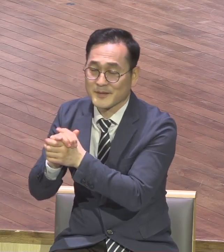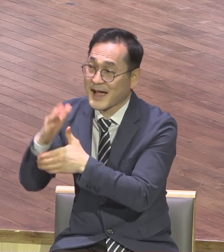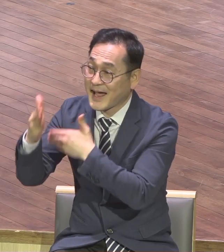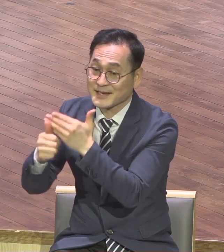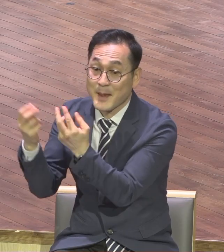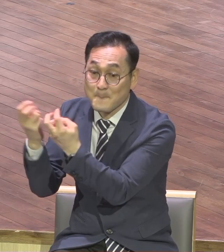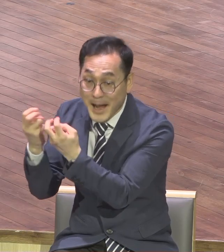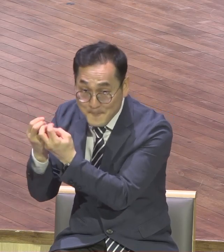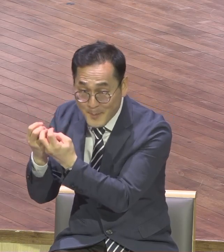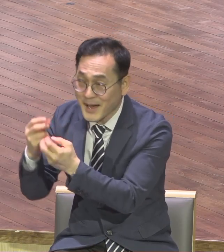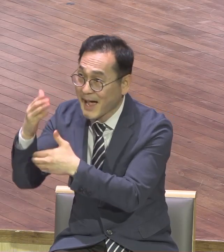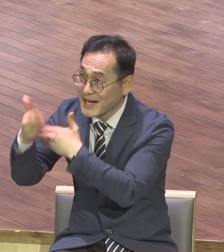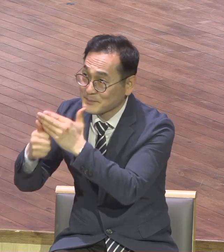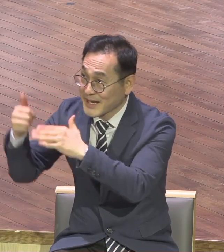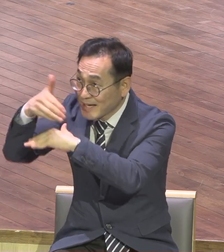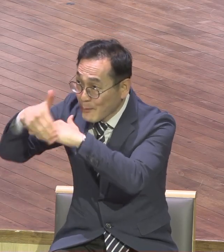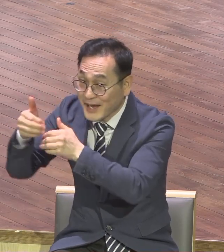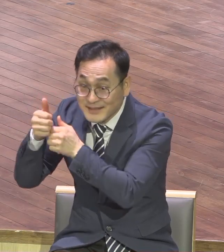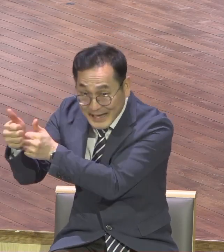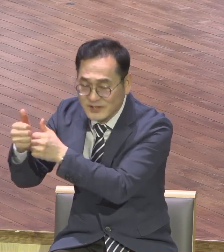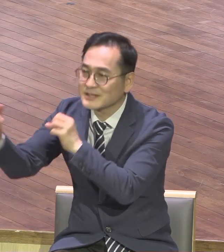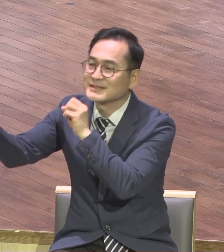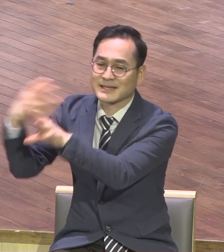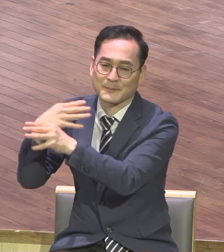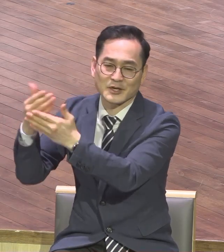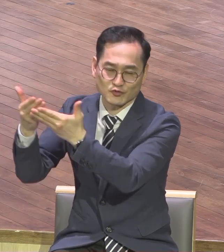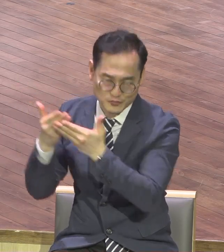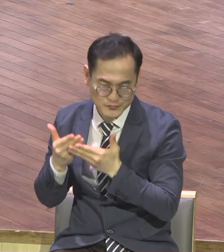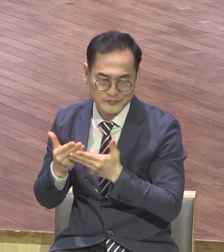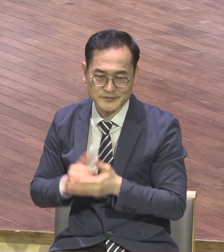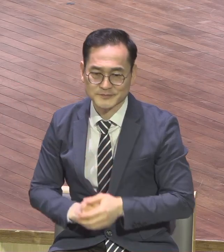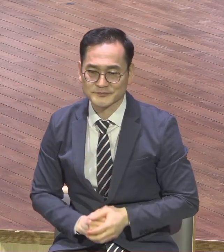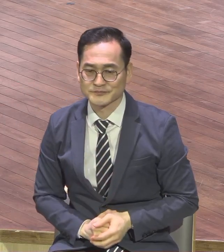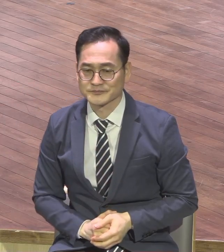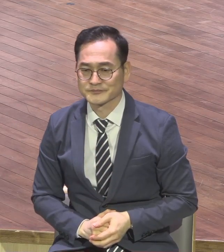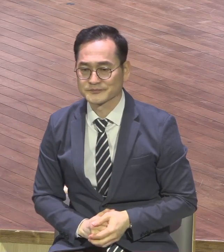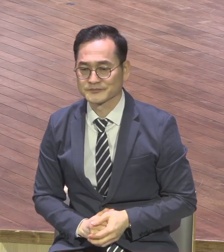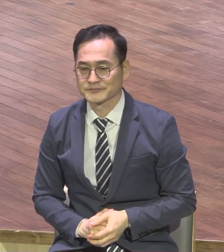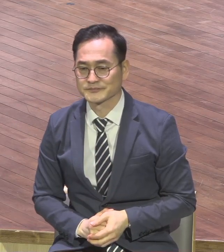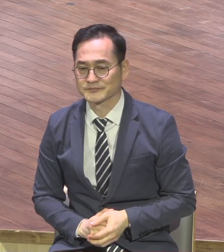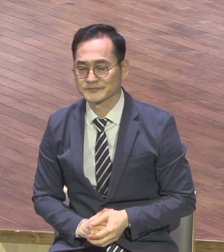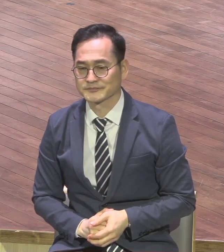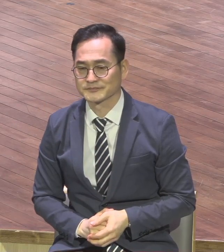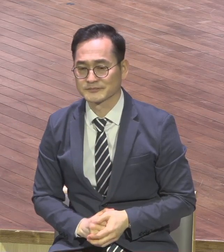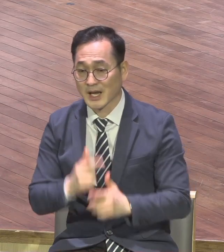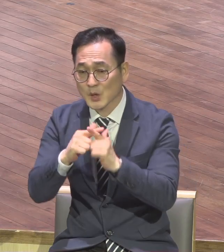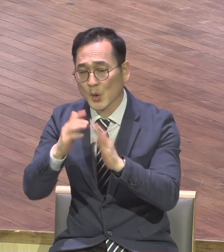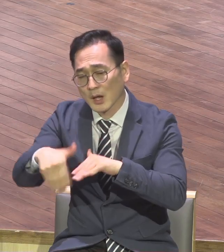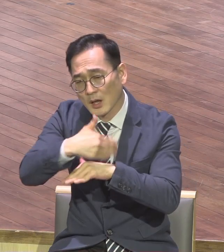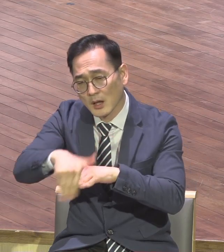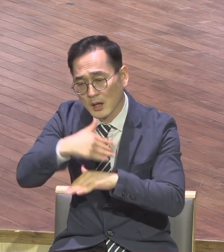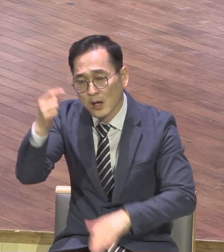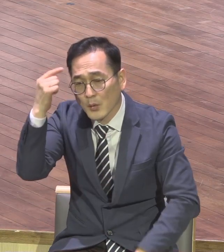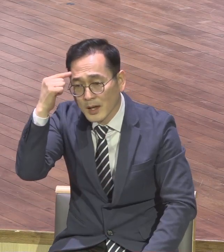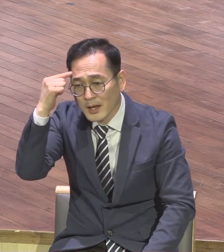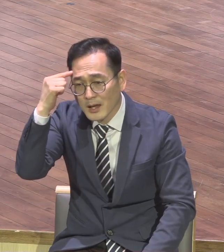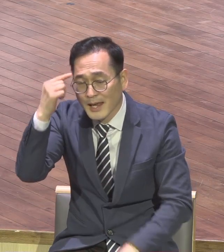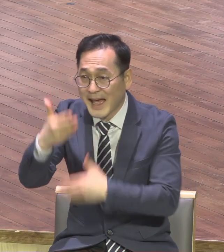하나님의 시간표에 따라 하나님의 응답하시겠다고 야수께서 우리가 괴로 왜 나옵니까 왜 우리가 하나님 예배합니까